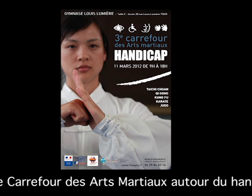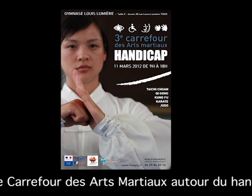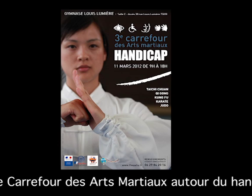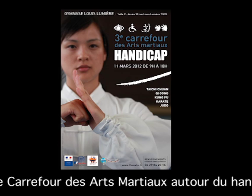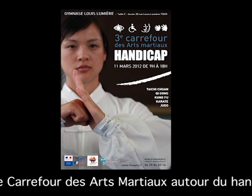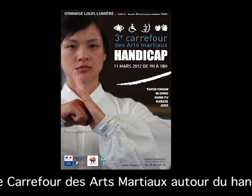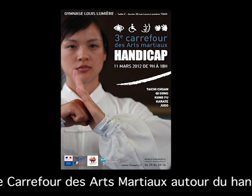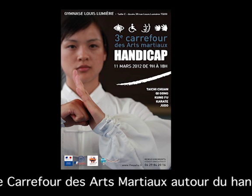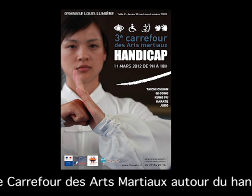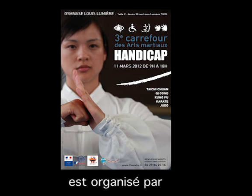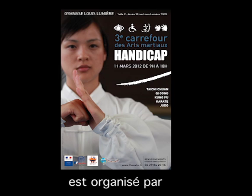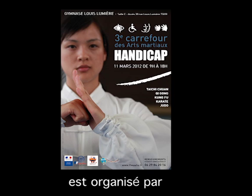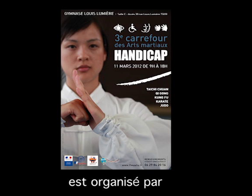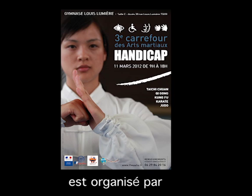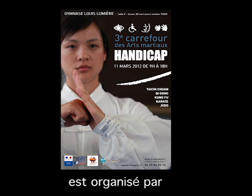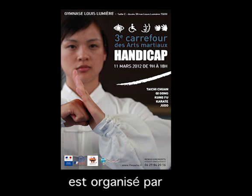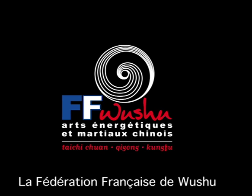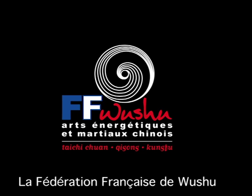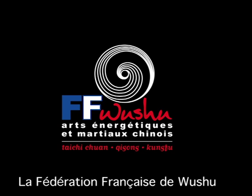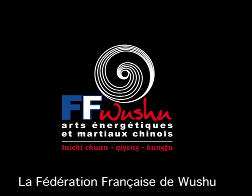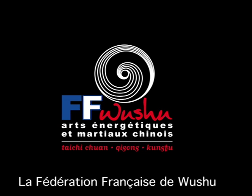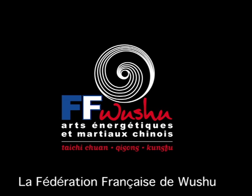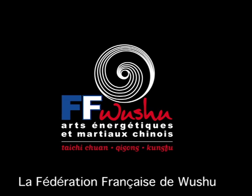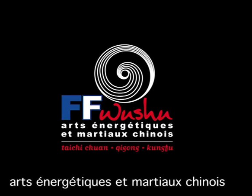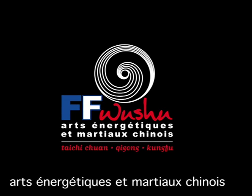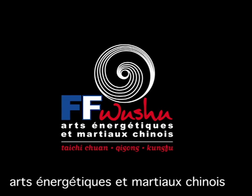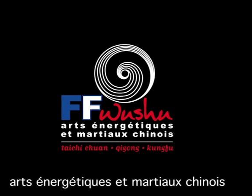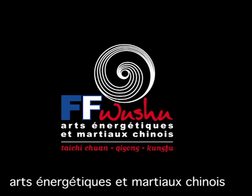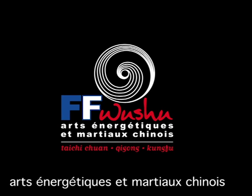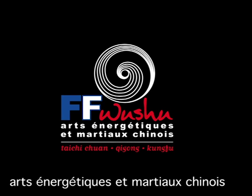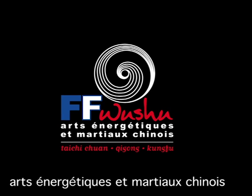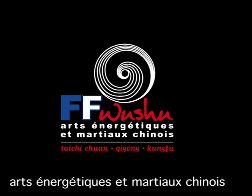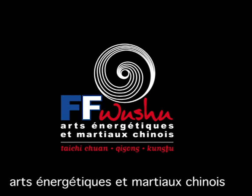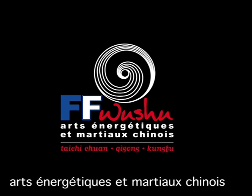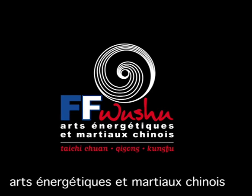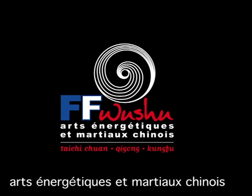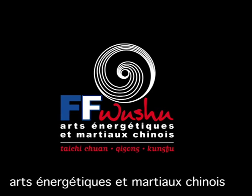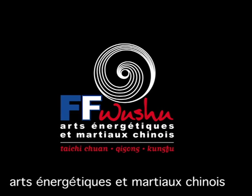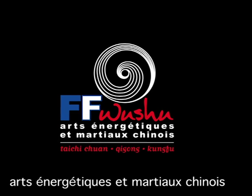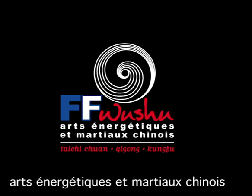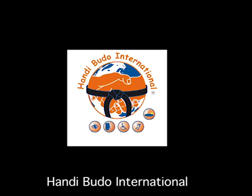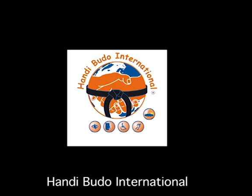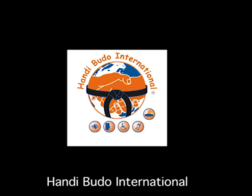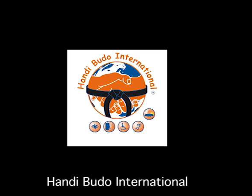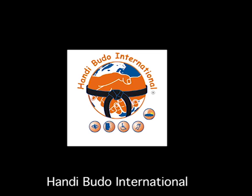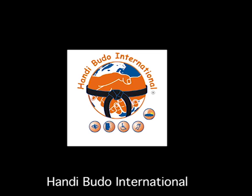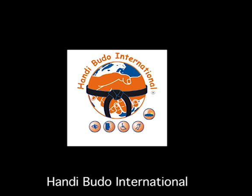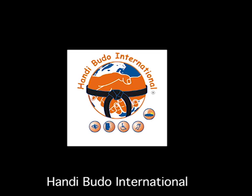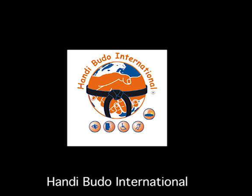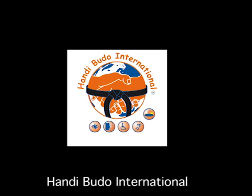du handicap est organisé par la Fédération Française de Wushu Arts Énergétiques et Martiaux Chinois Andibudo International